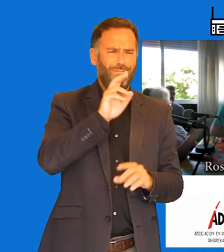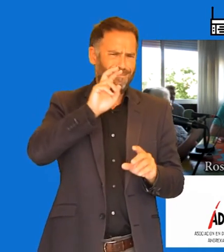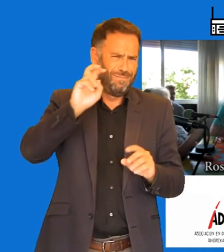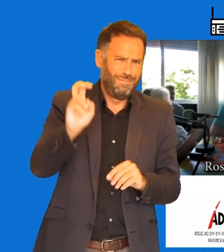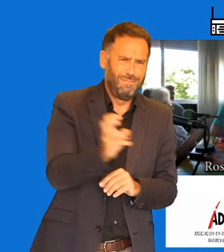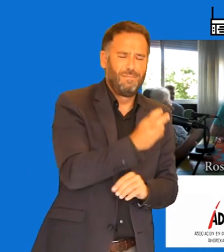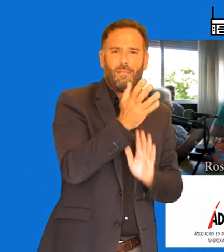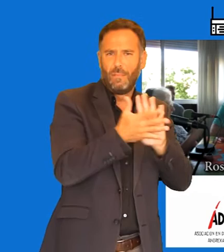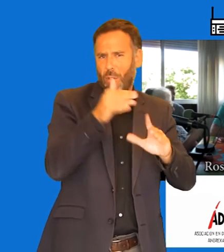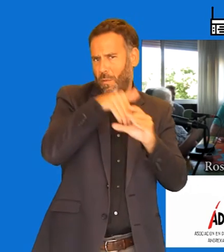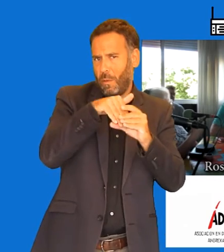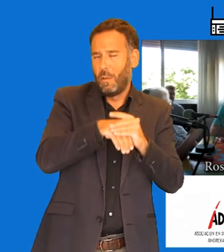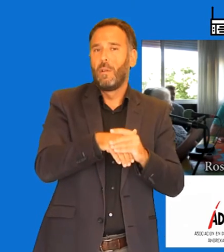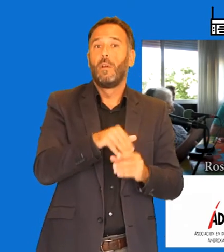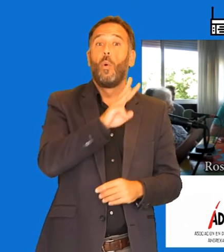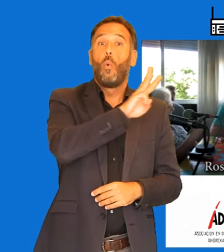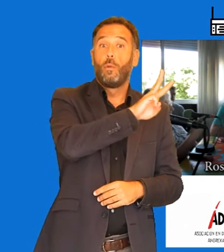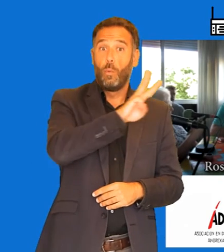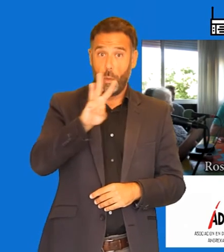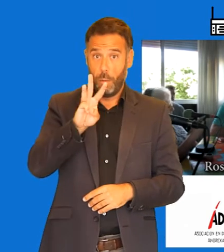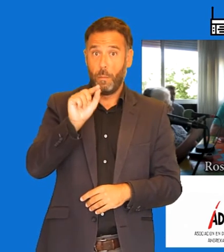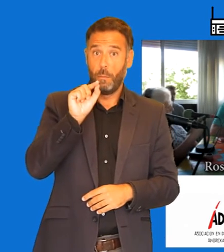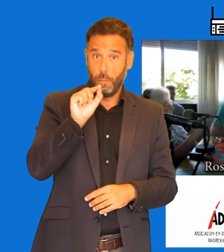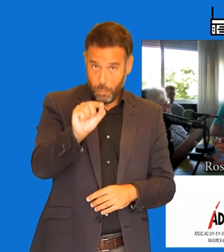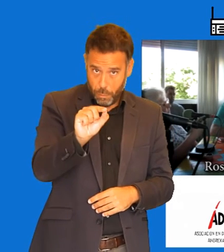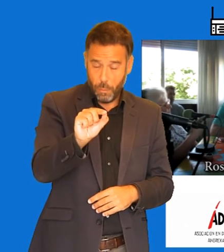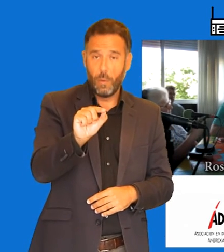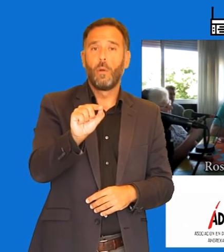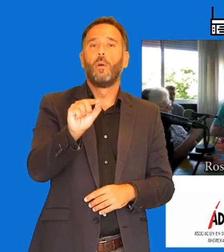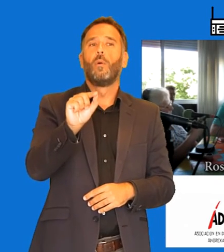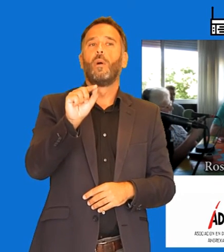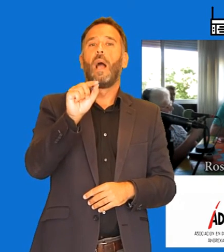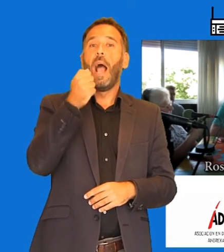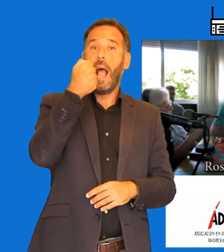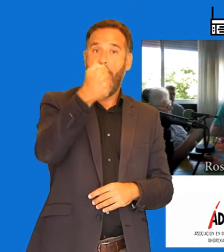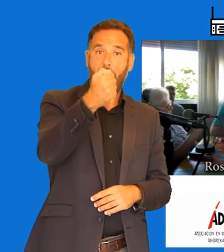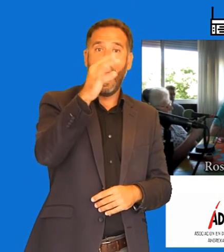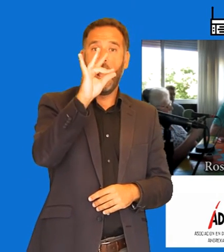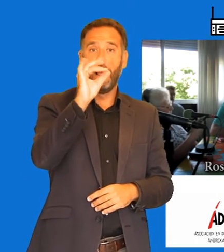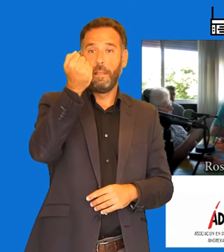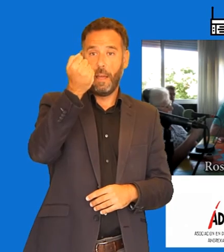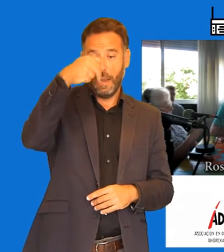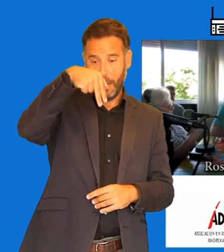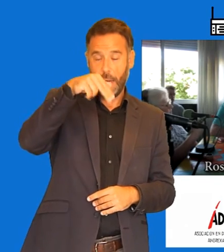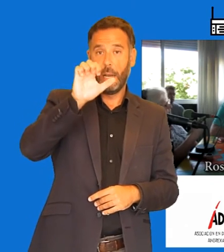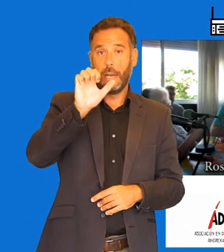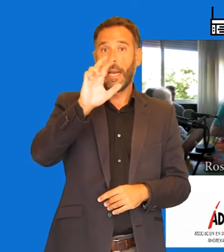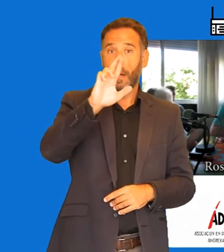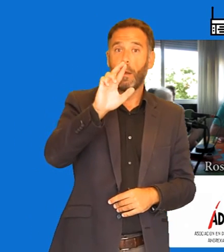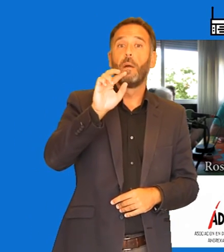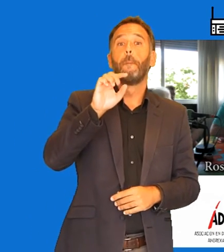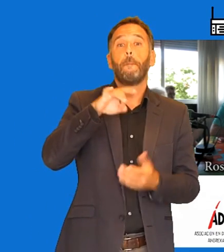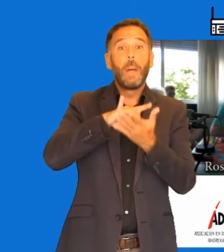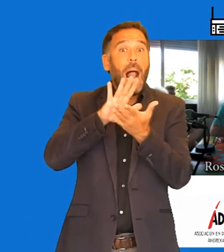haciendo, es www.adanermalaga